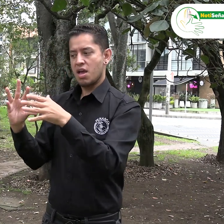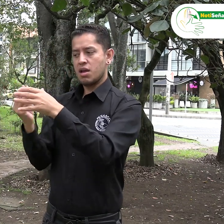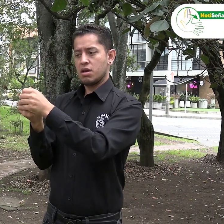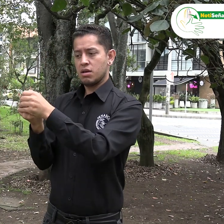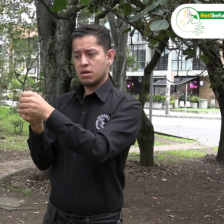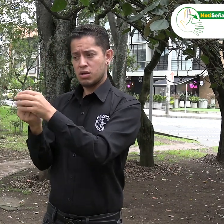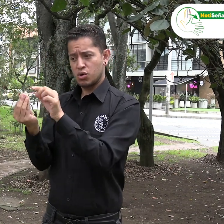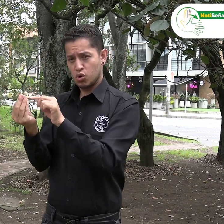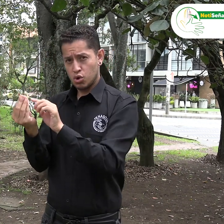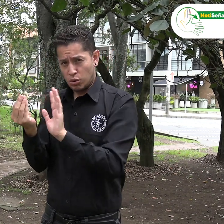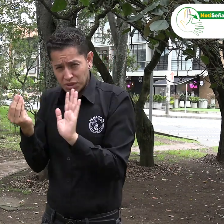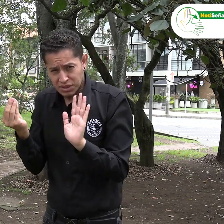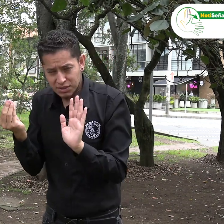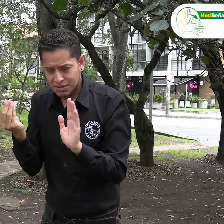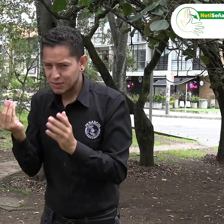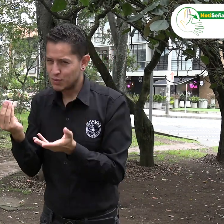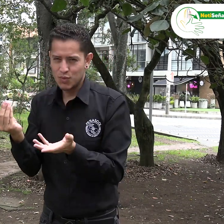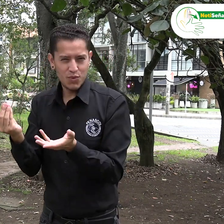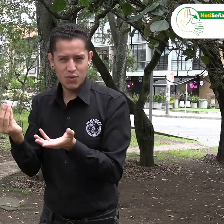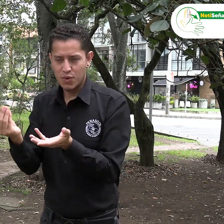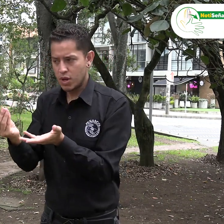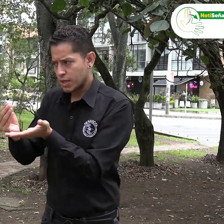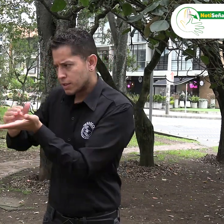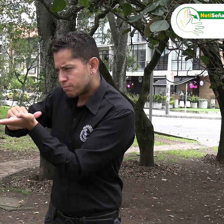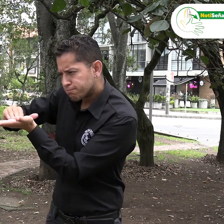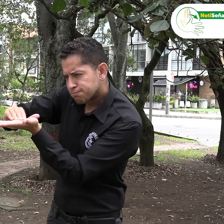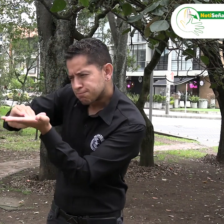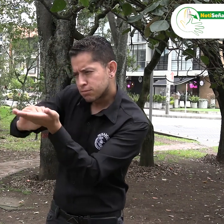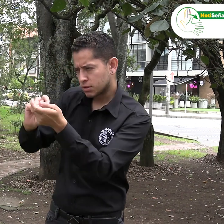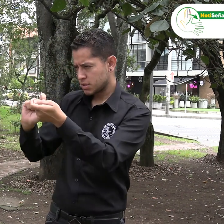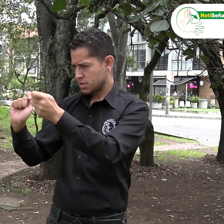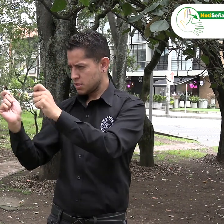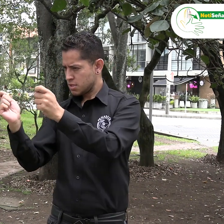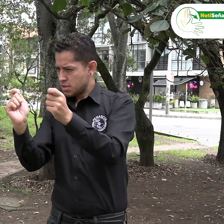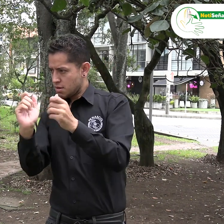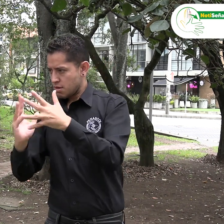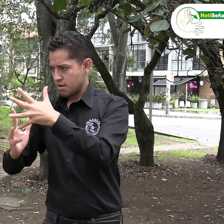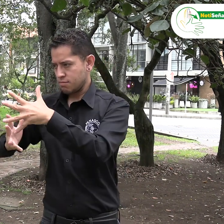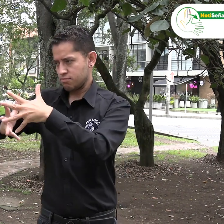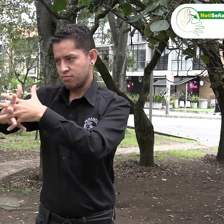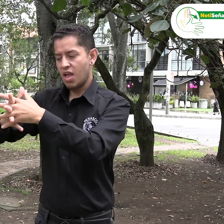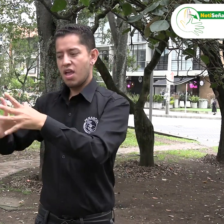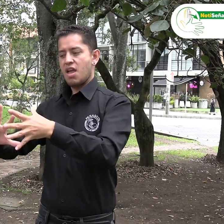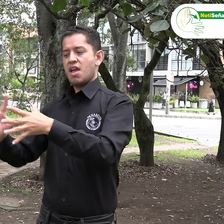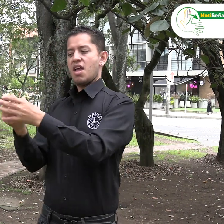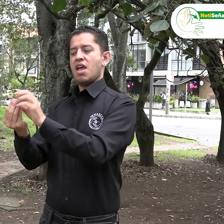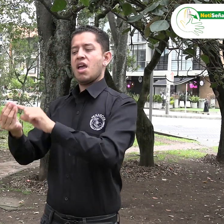a través de los ajustes razonables. Y que no todo se quede en palabras, sino en hechos concretos,